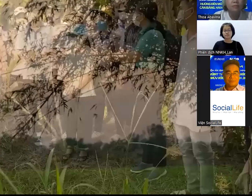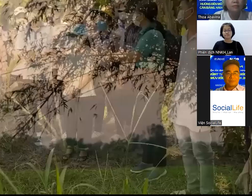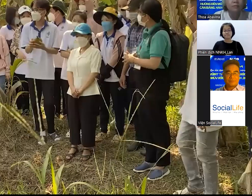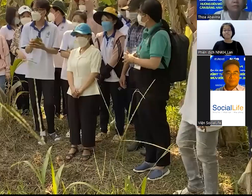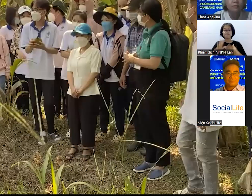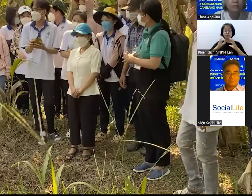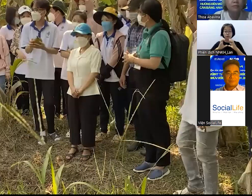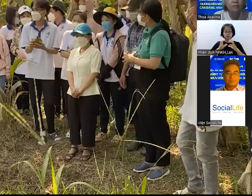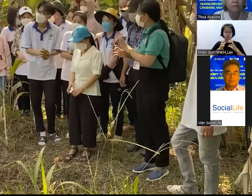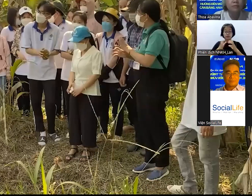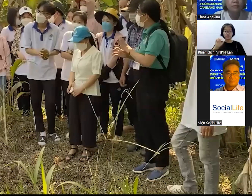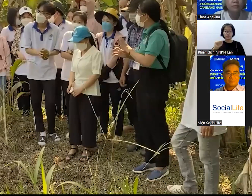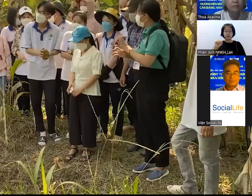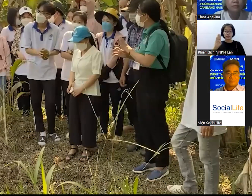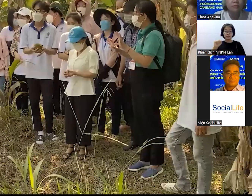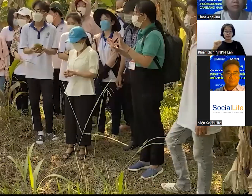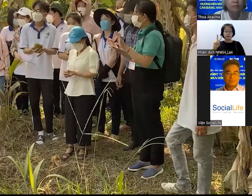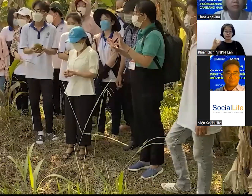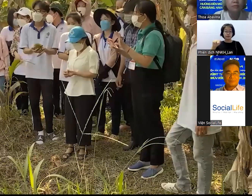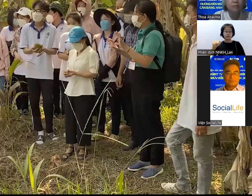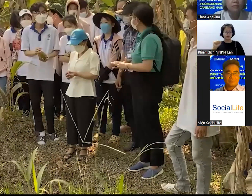Hãy subscribe kênh Để